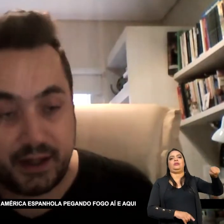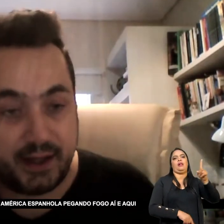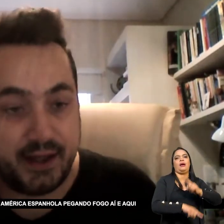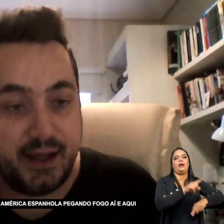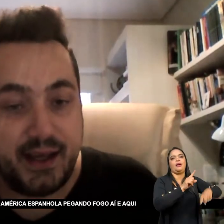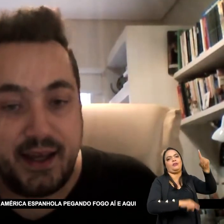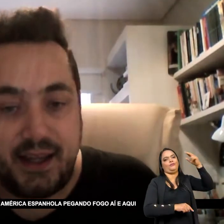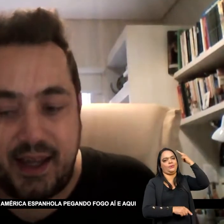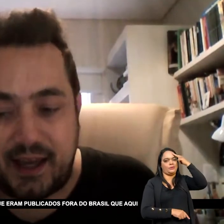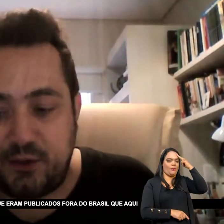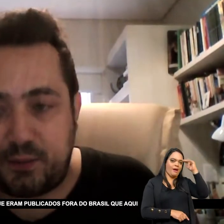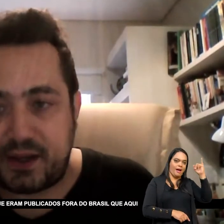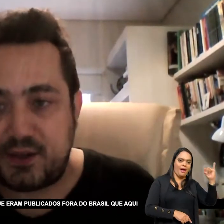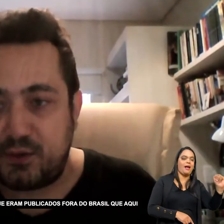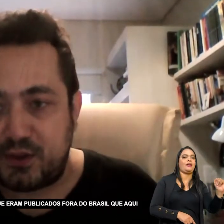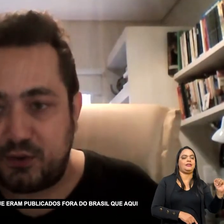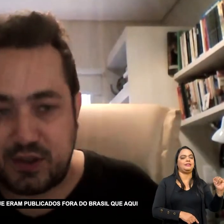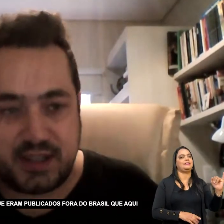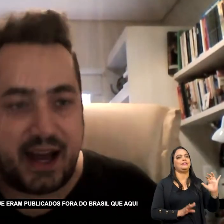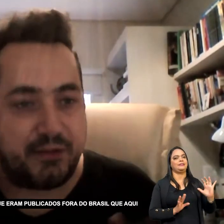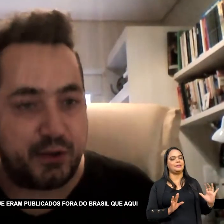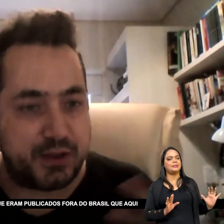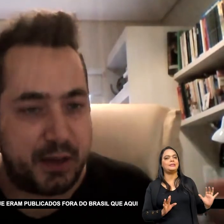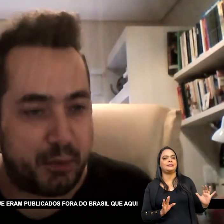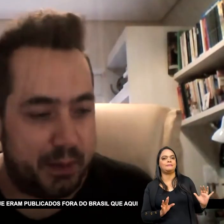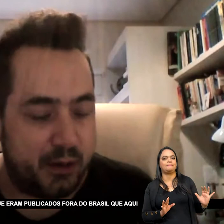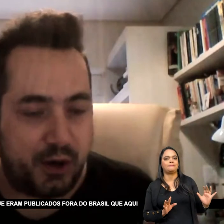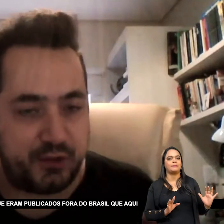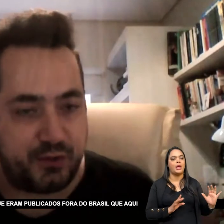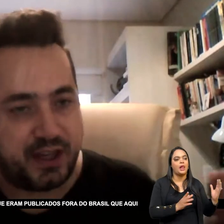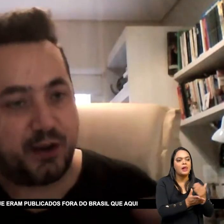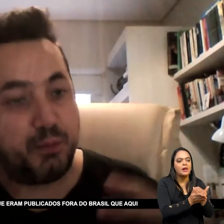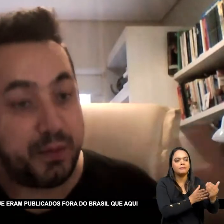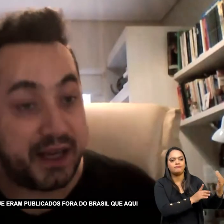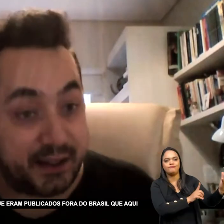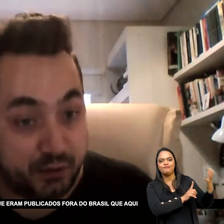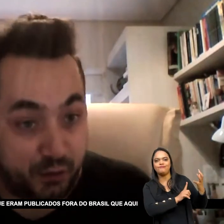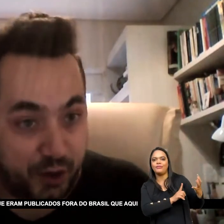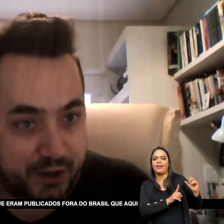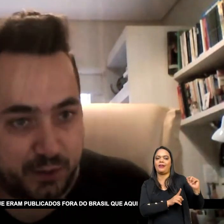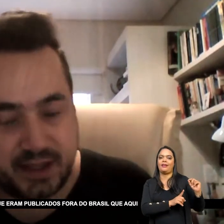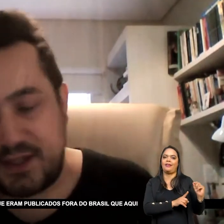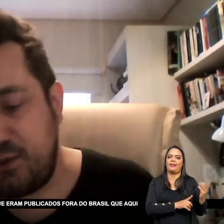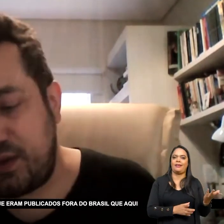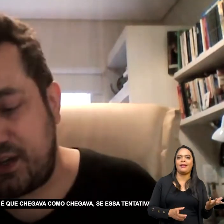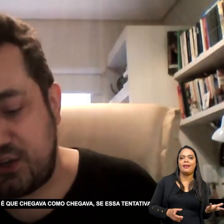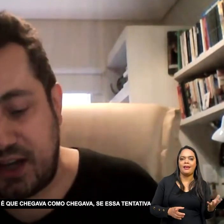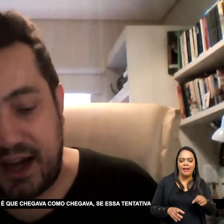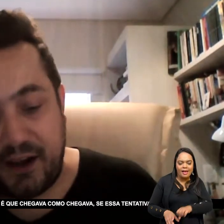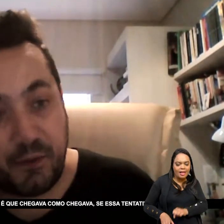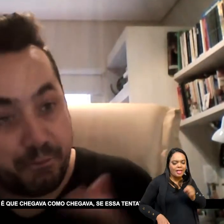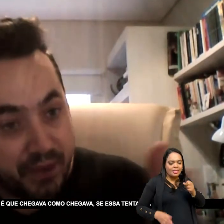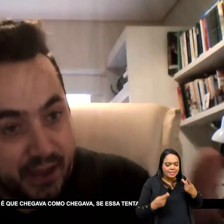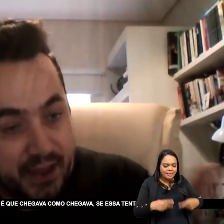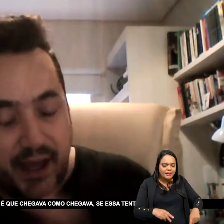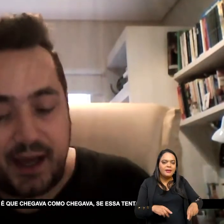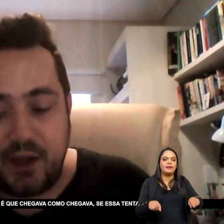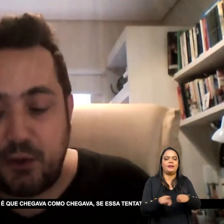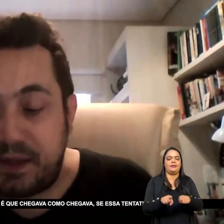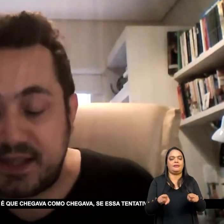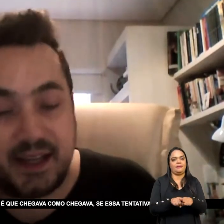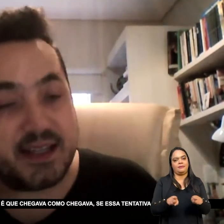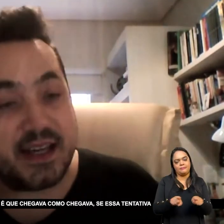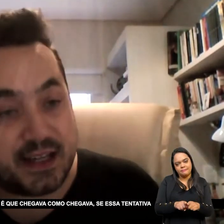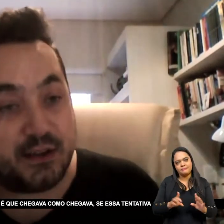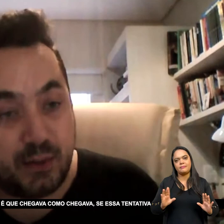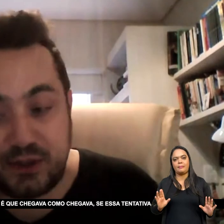fogo E aqui no Brasil Não se noticiava Não sei por periódicos Que eram publicados Fora do Brasil Que aqui chegavam Aí